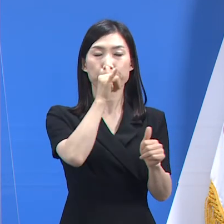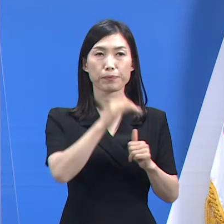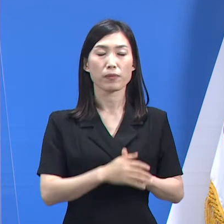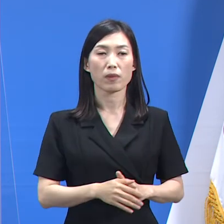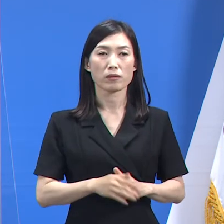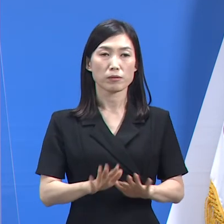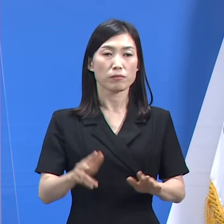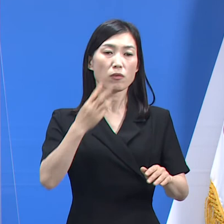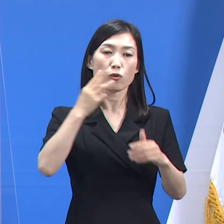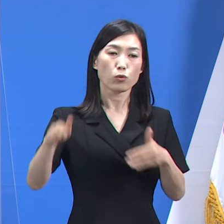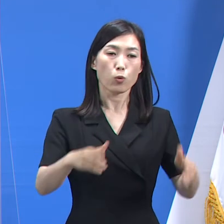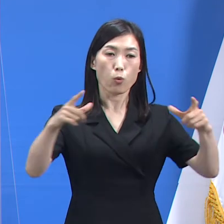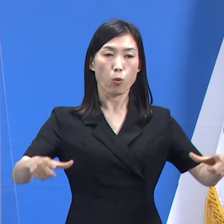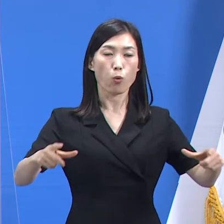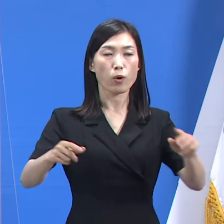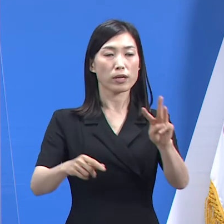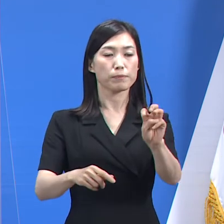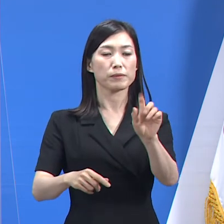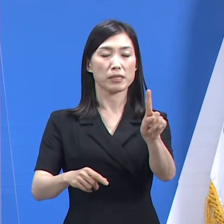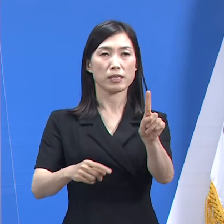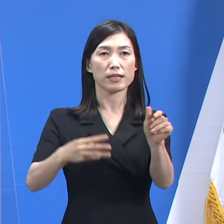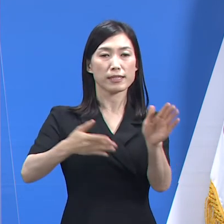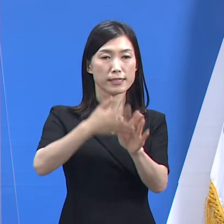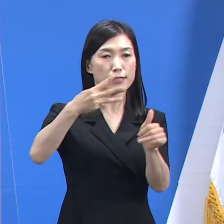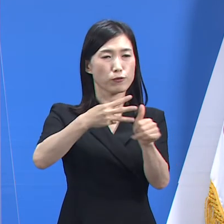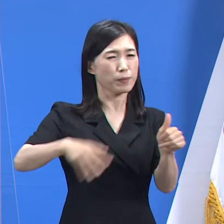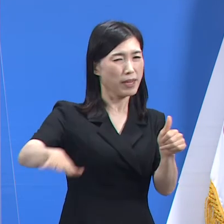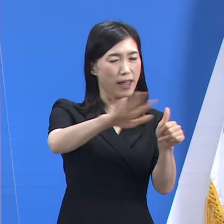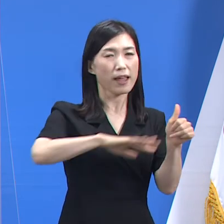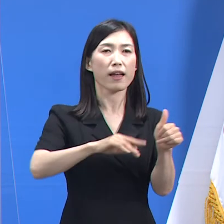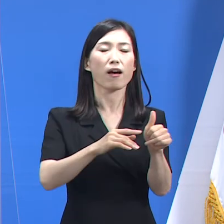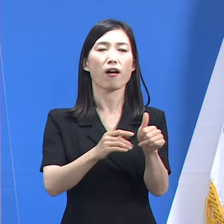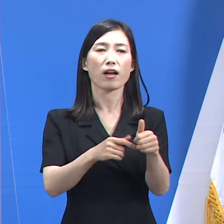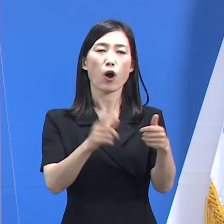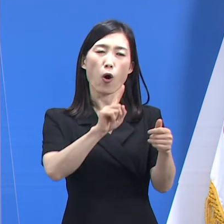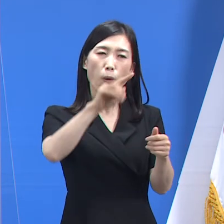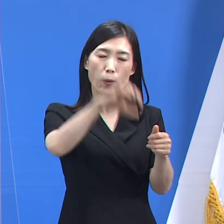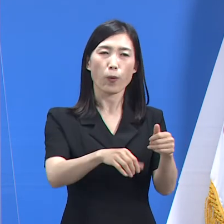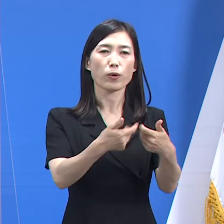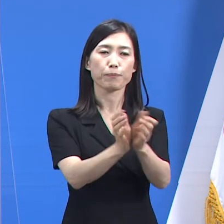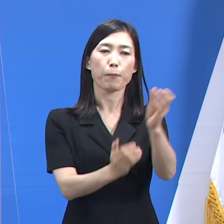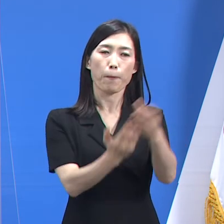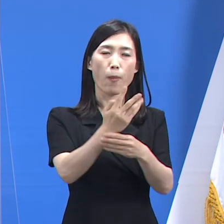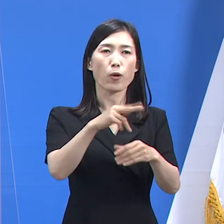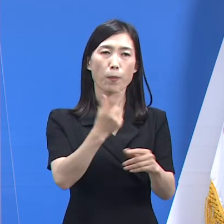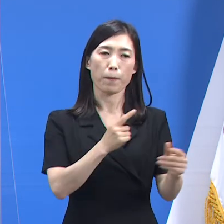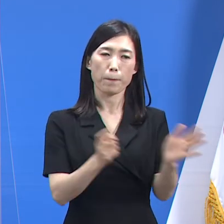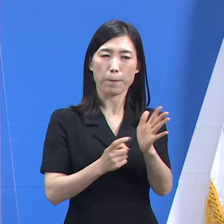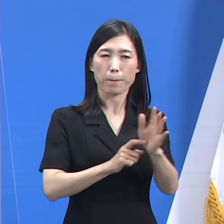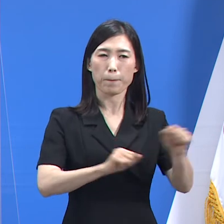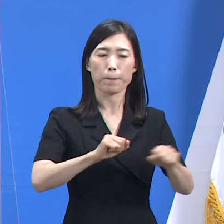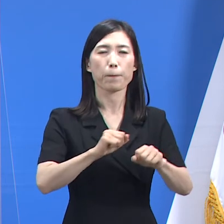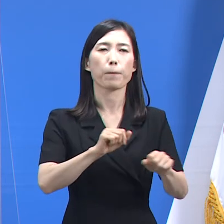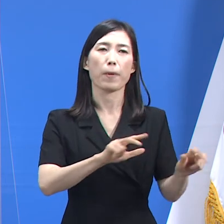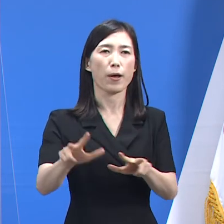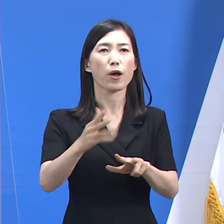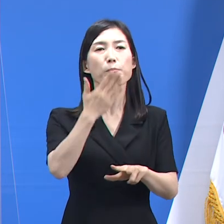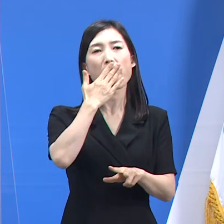배치됨으로써 31개 시군 어느 곳에서 집단감염이 발생해도 신속한 대응이 가능해졌습니다.